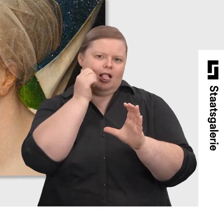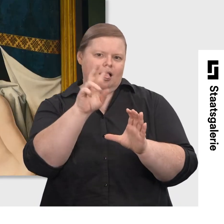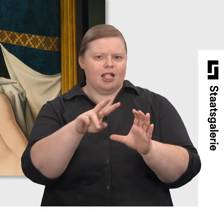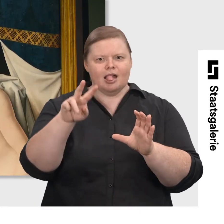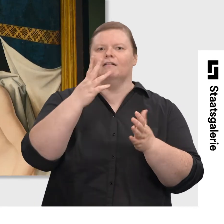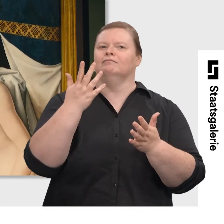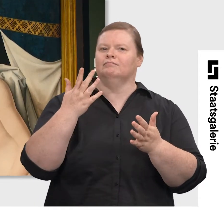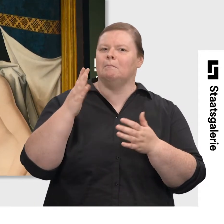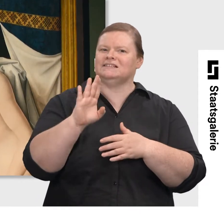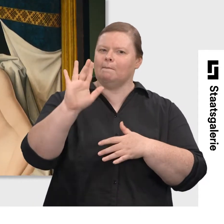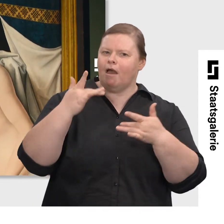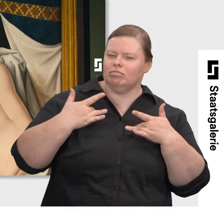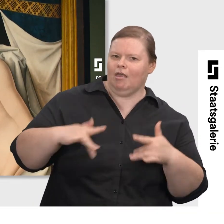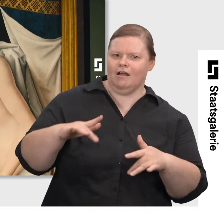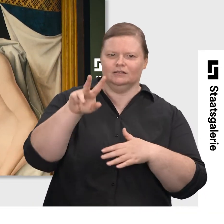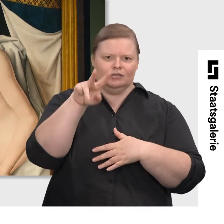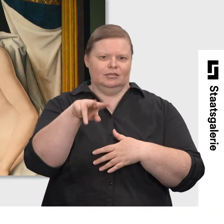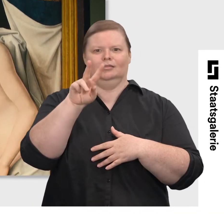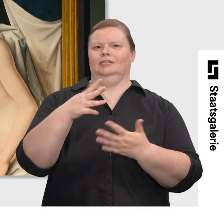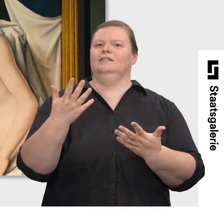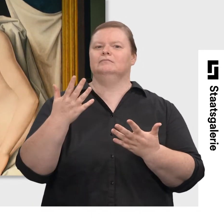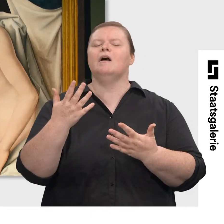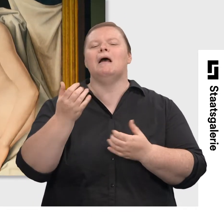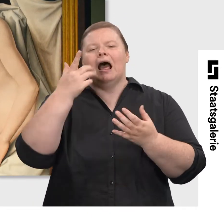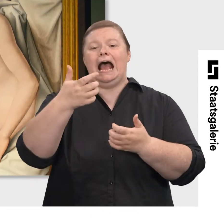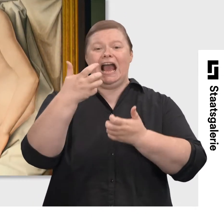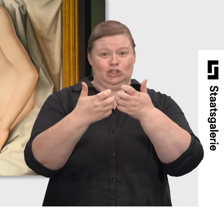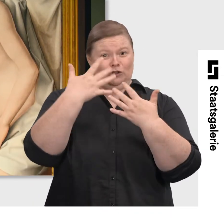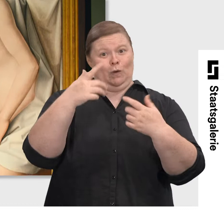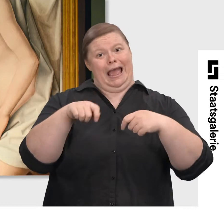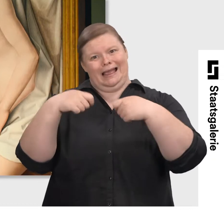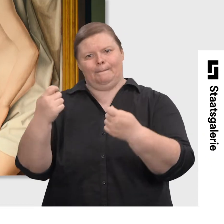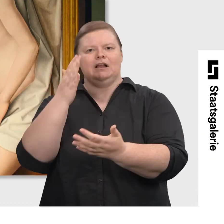Nacktheit Wazelbares, weiß aber auch ob des unglücklichen Ausgangs der Geschichte.